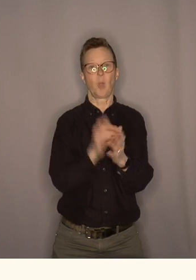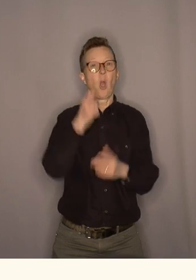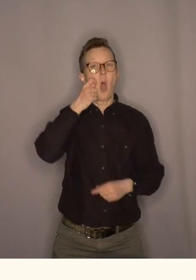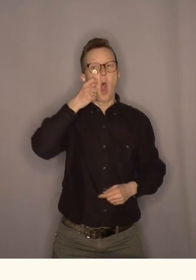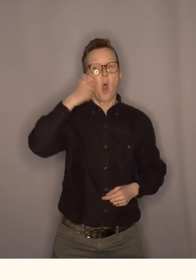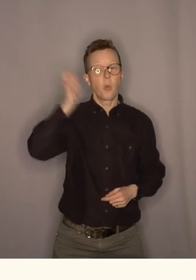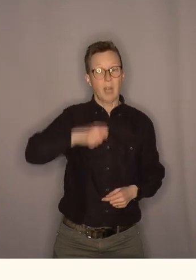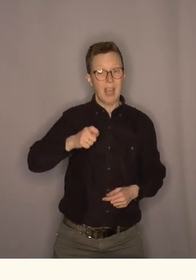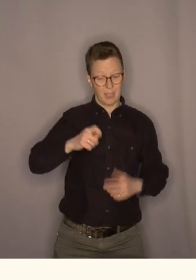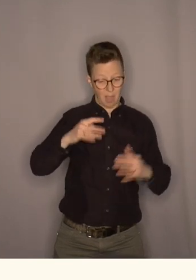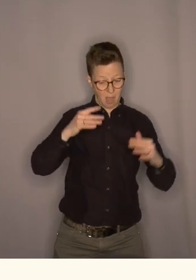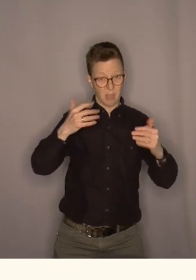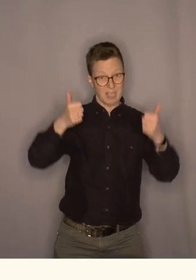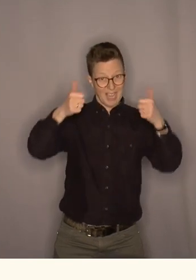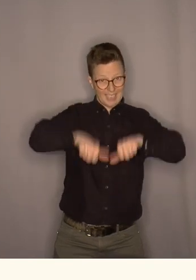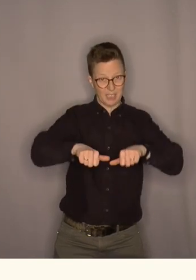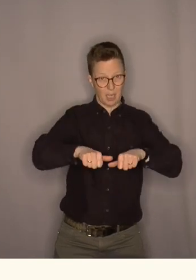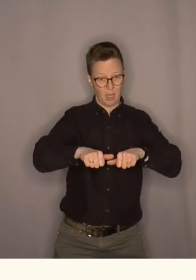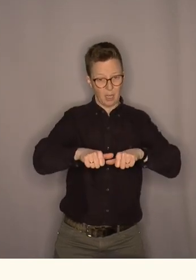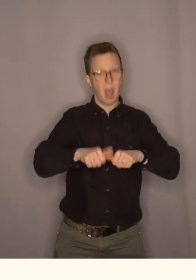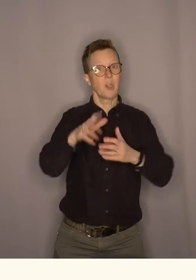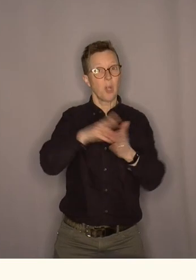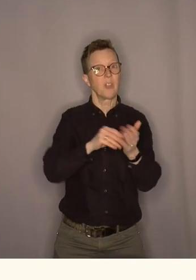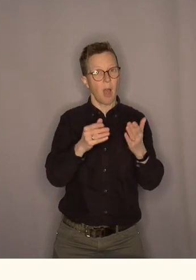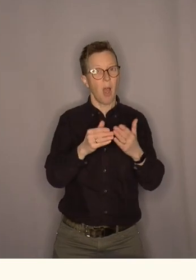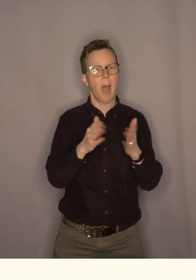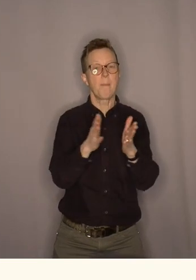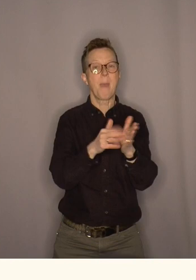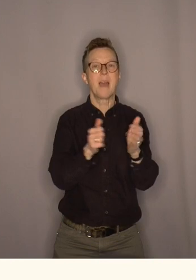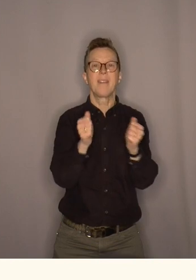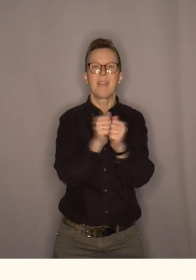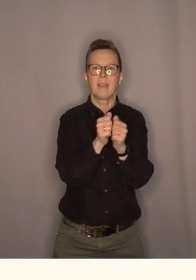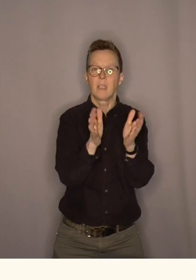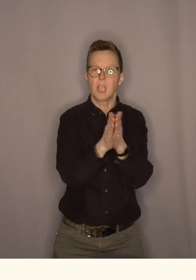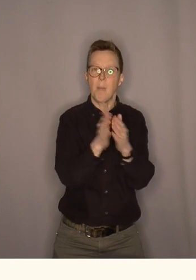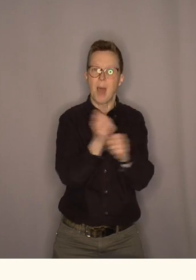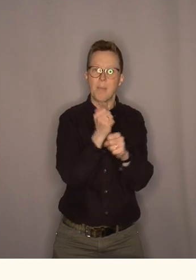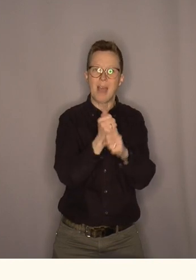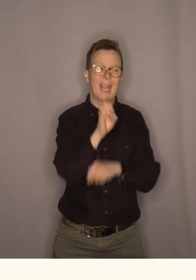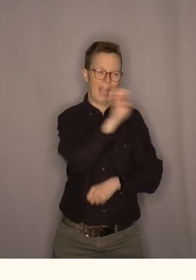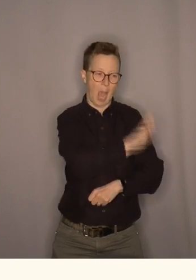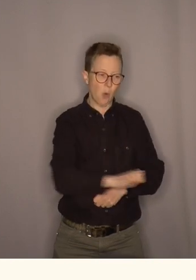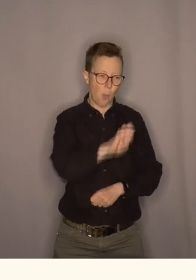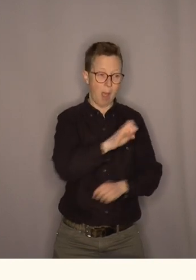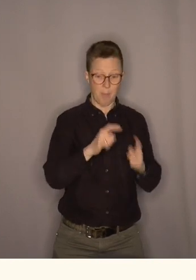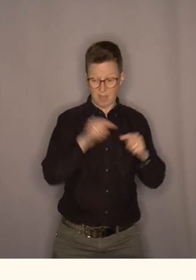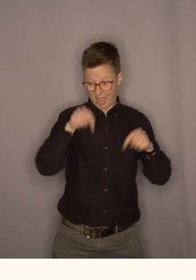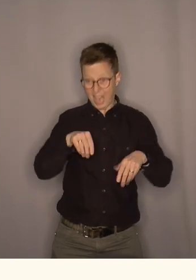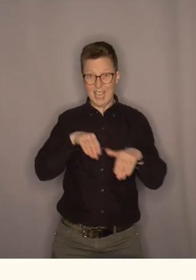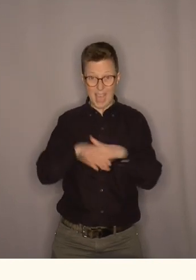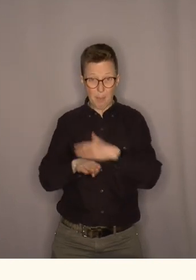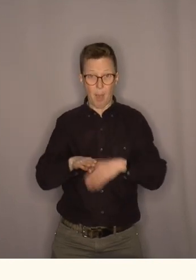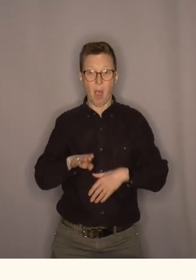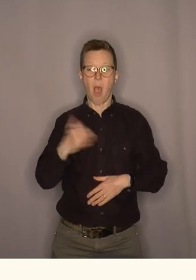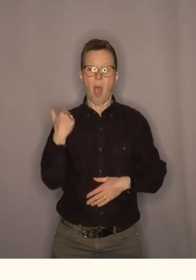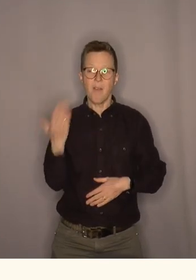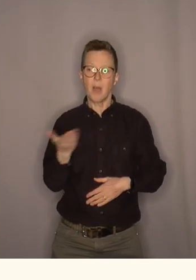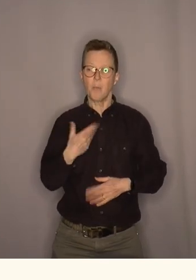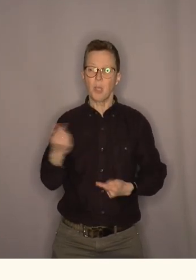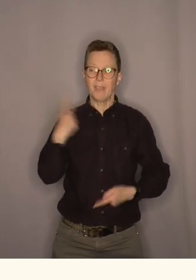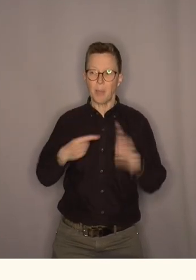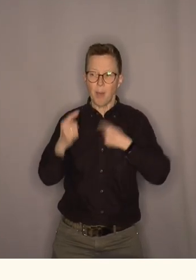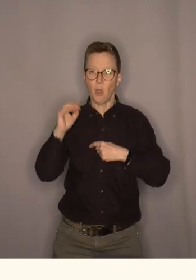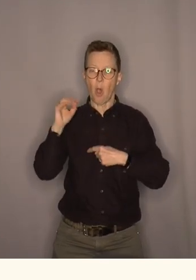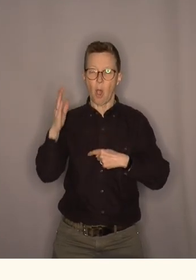Ukraina-krisen den har ført til et tettere samarbeid i Europa. Mens her hjemme så har jo mye av debatten egentlig handlet om